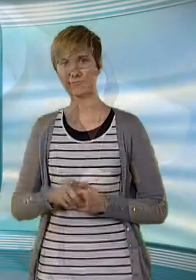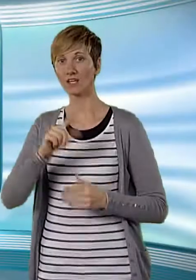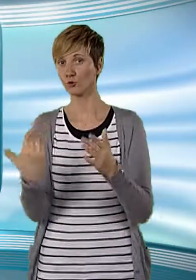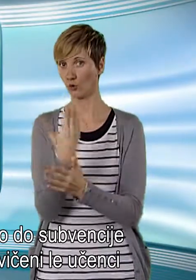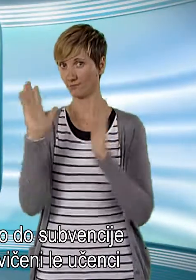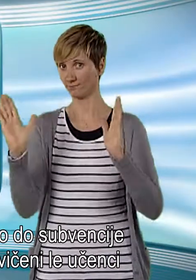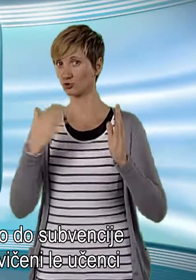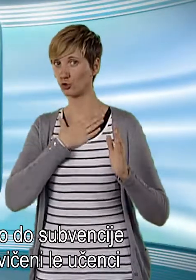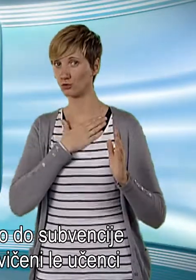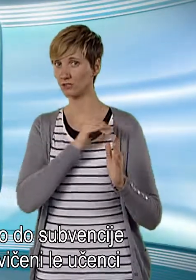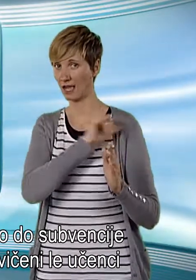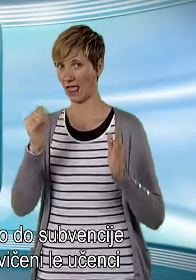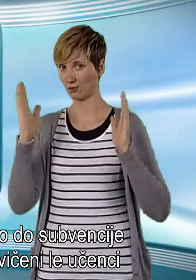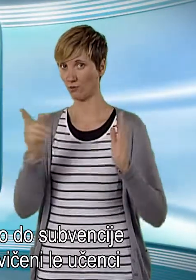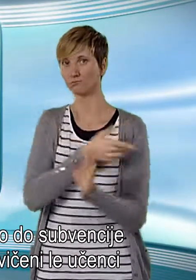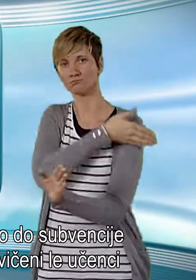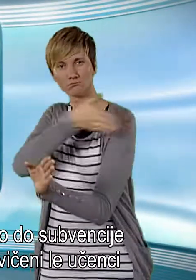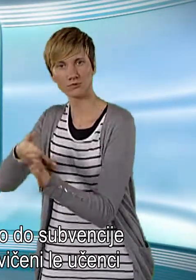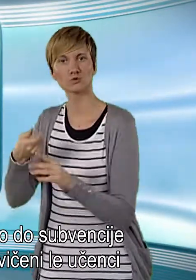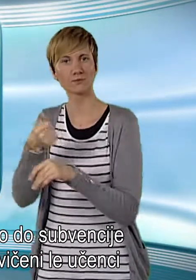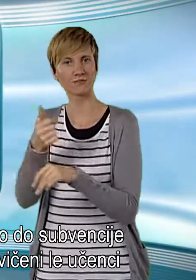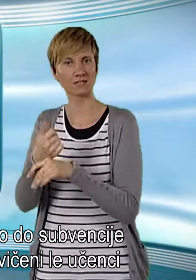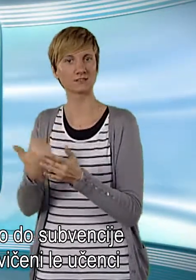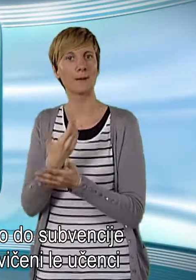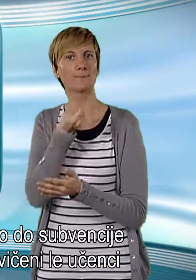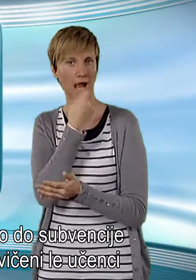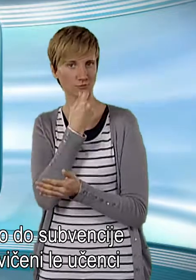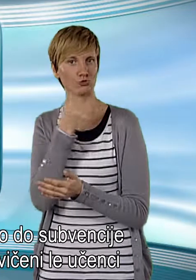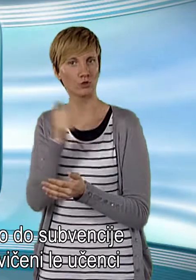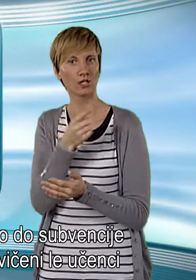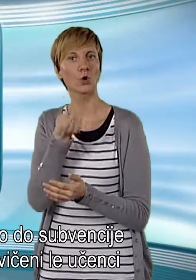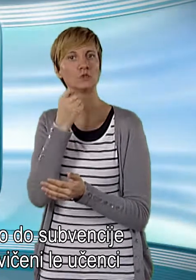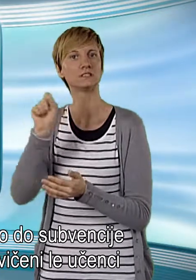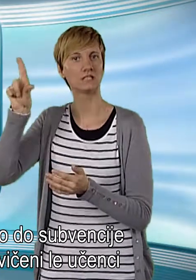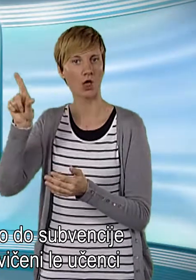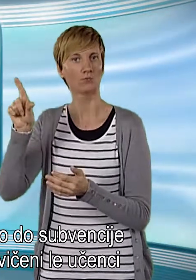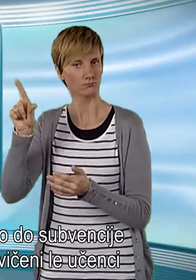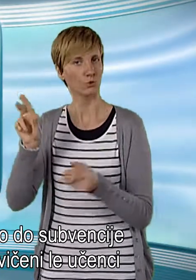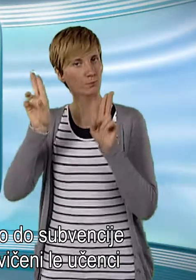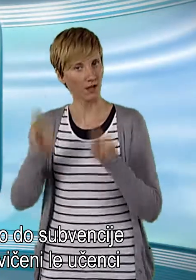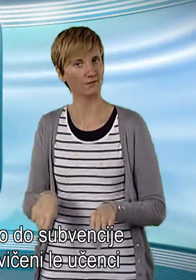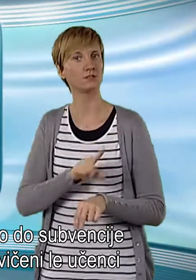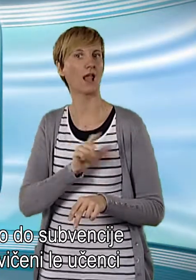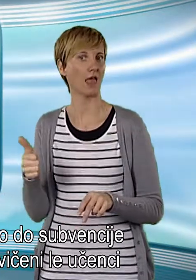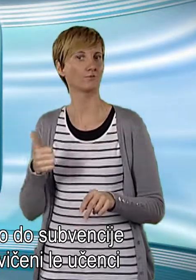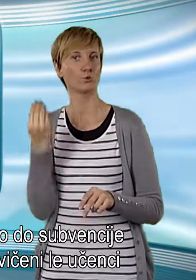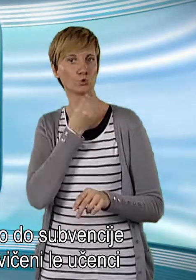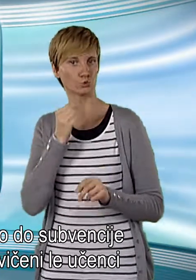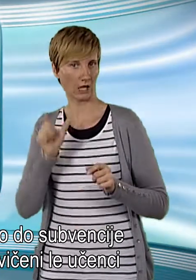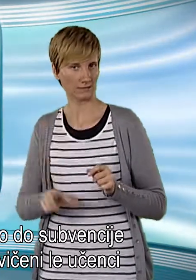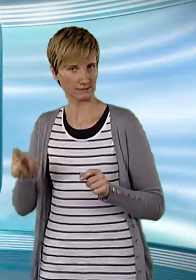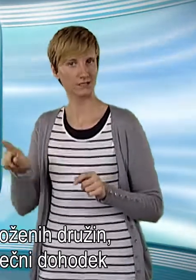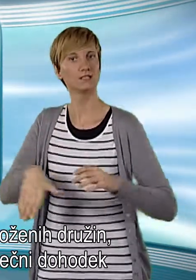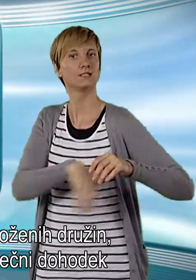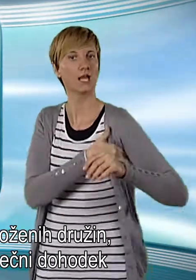Z novim šolskim letom so do subvencije za malice in kosila upravičeni le učenci in dijaki iz socijalno